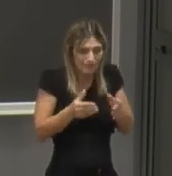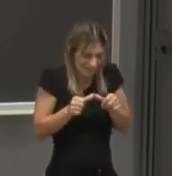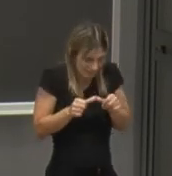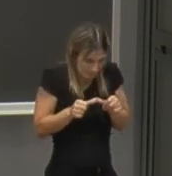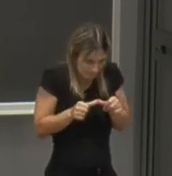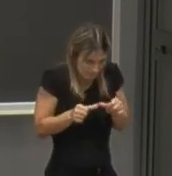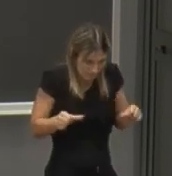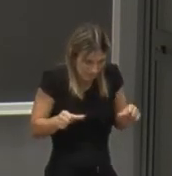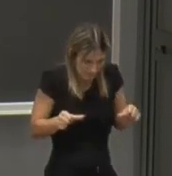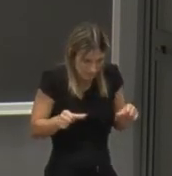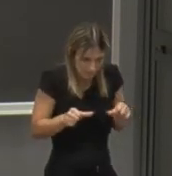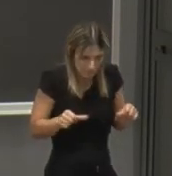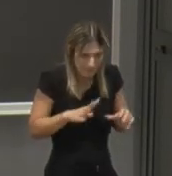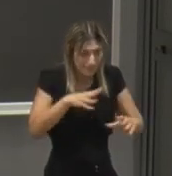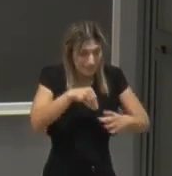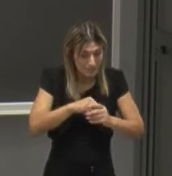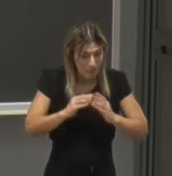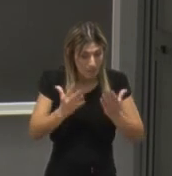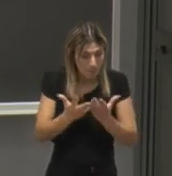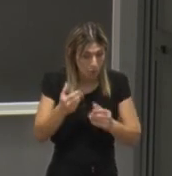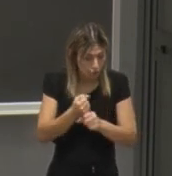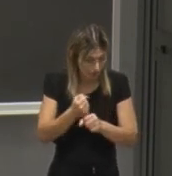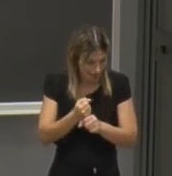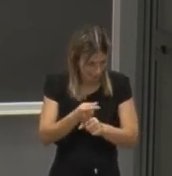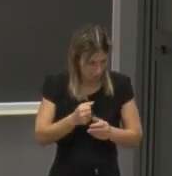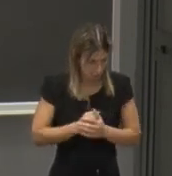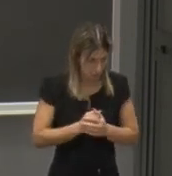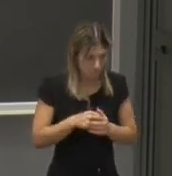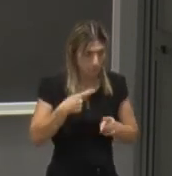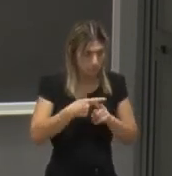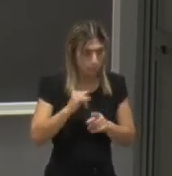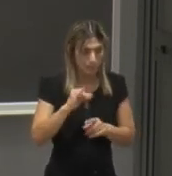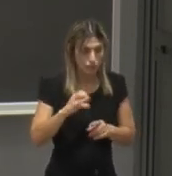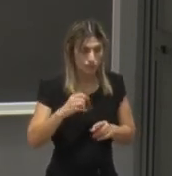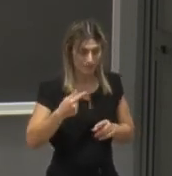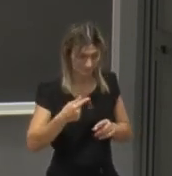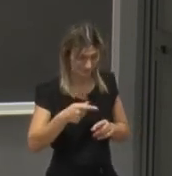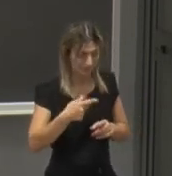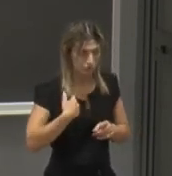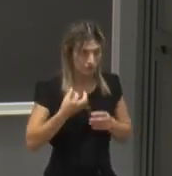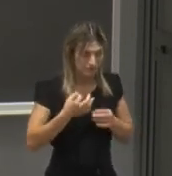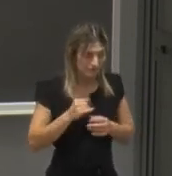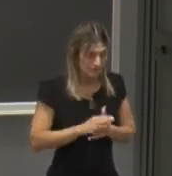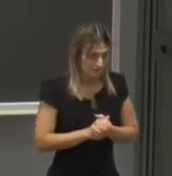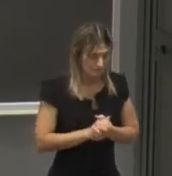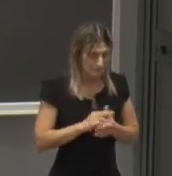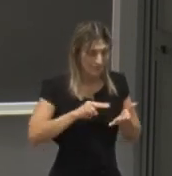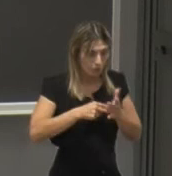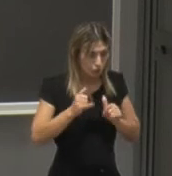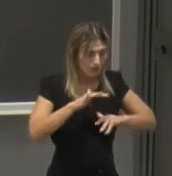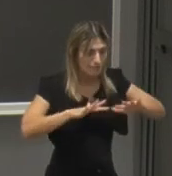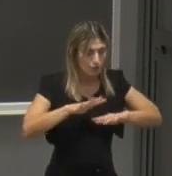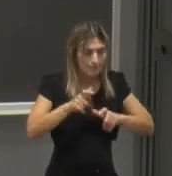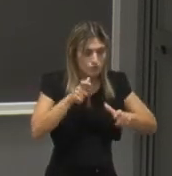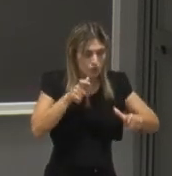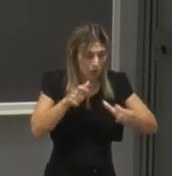per l'inserimento nel mondo del lavoro nel settore dell'ICT quindi della tecnologia dell'informazione e della comunicazione